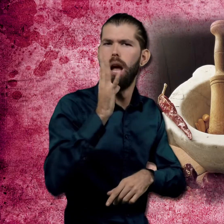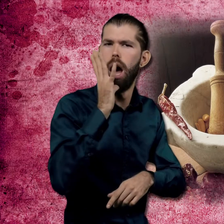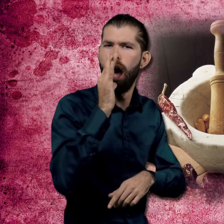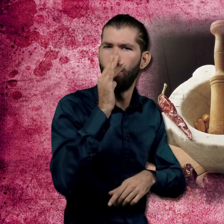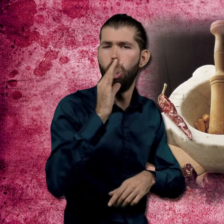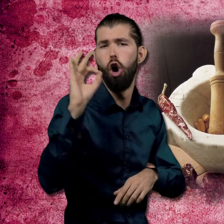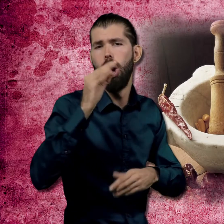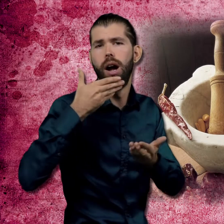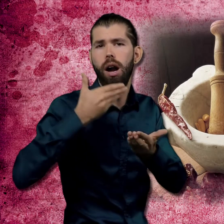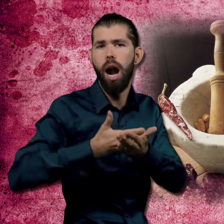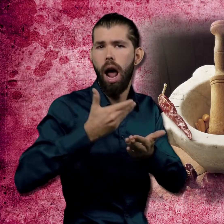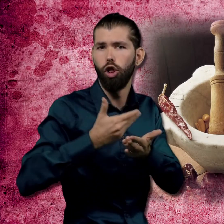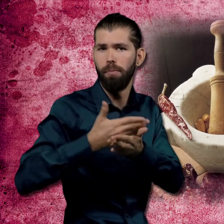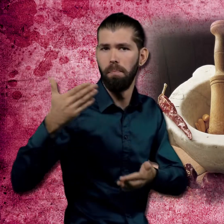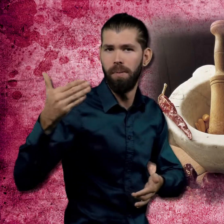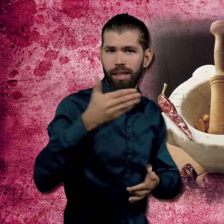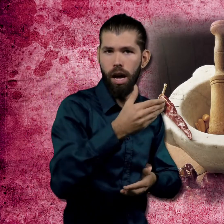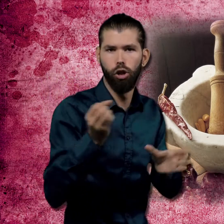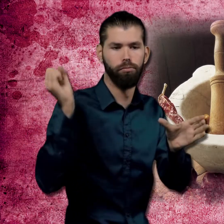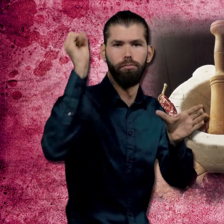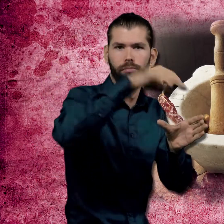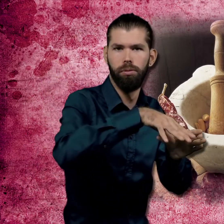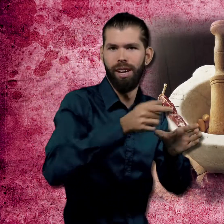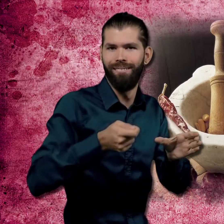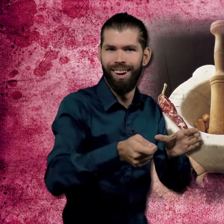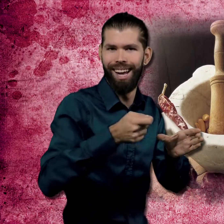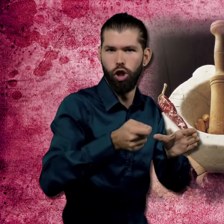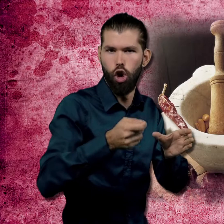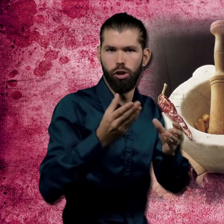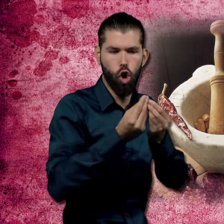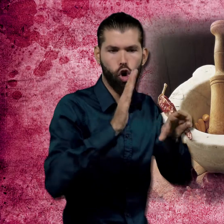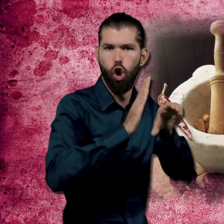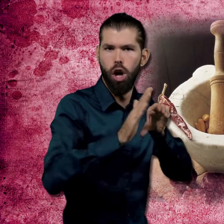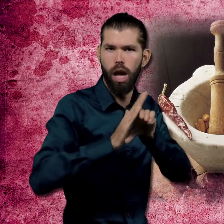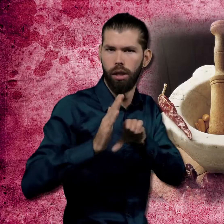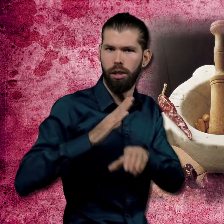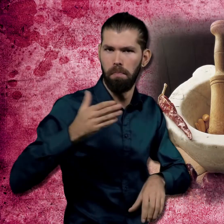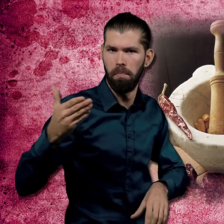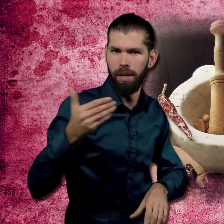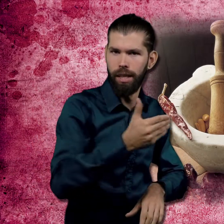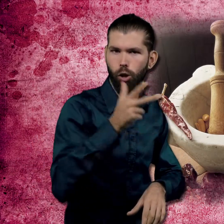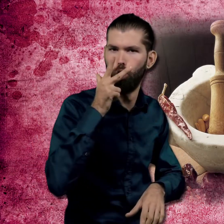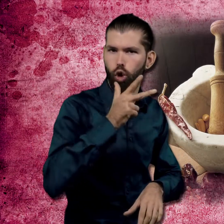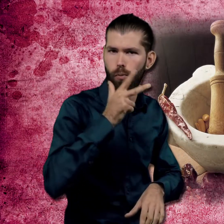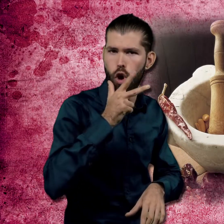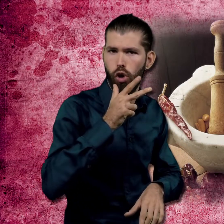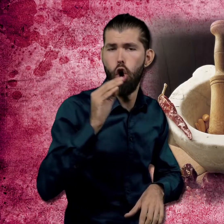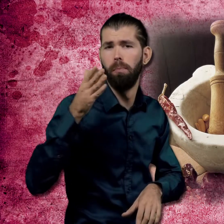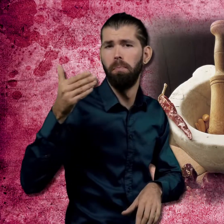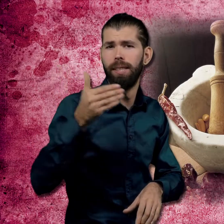També fa el paper de picada quan hi afegiu aigua o brou de peix per coure-hi unes rodelles de lloerna, escòrpora o rap, per exemple.